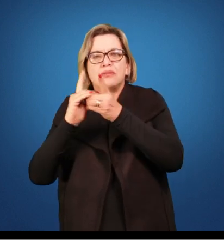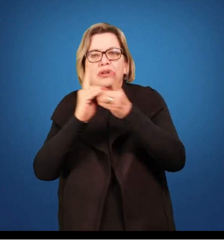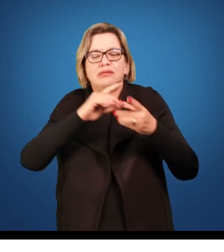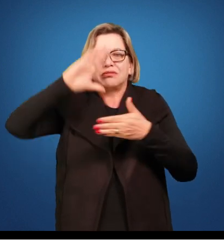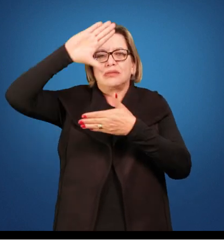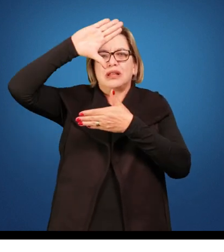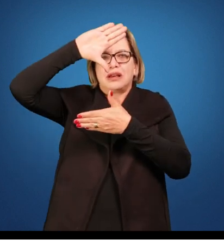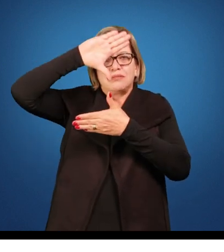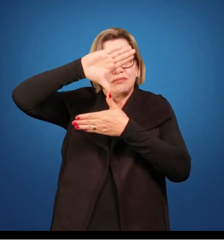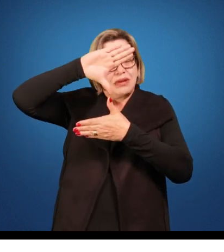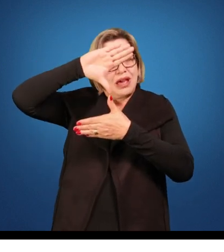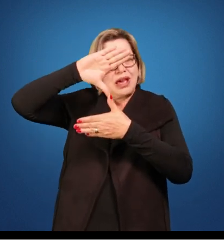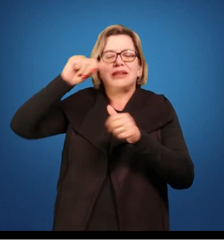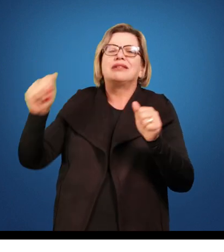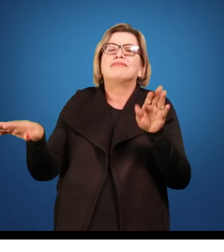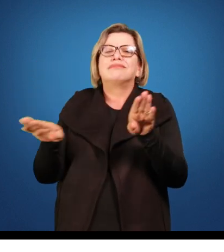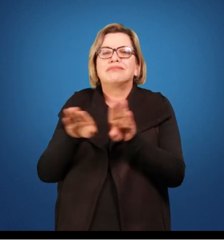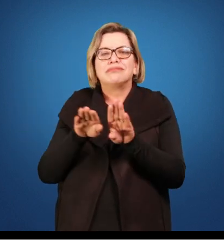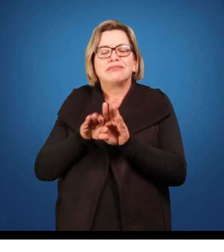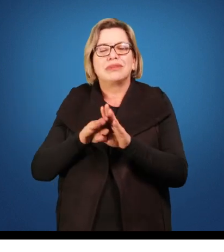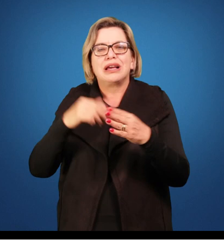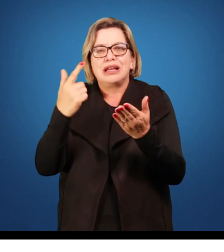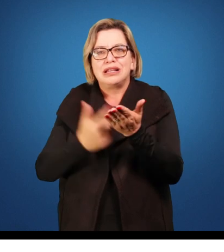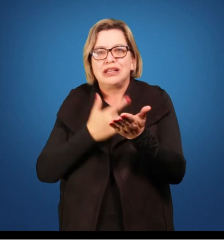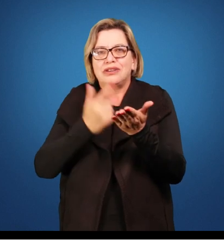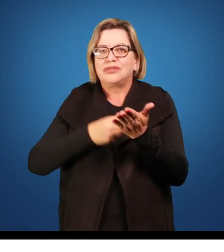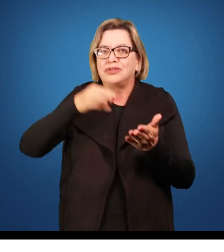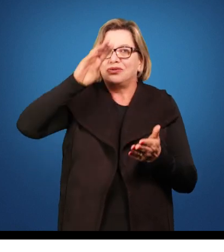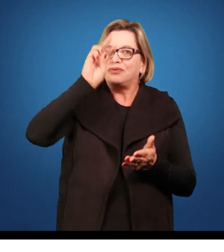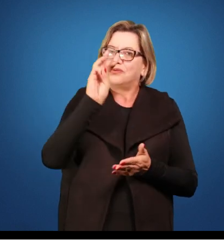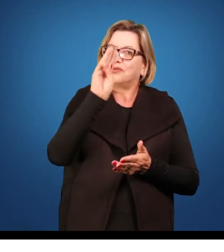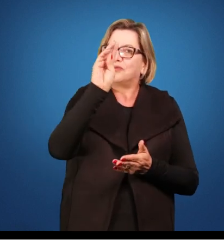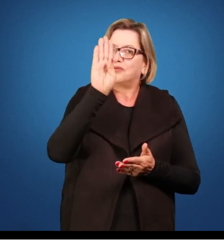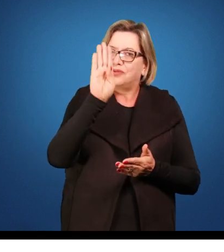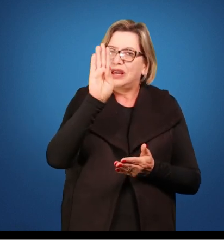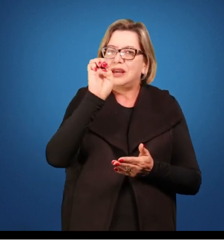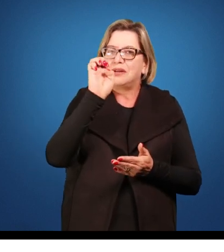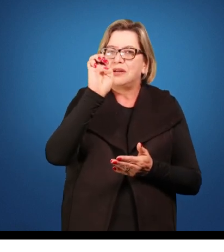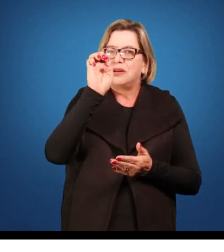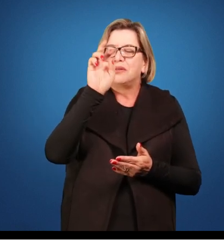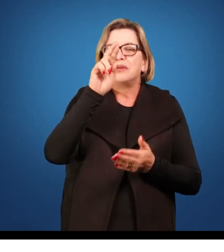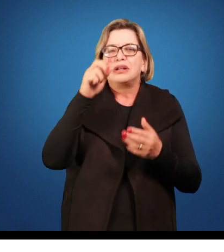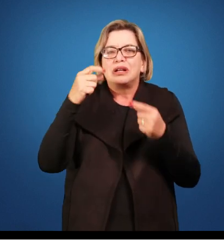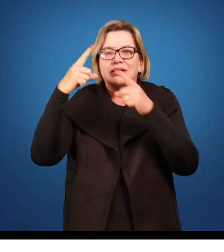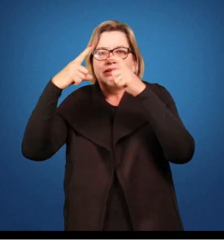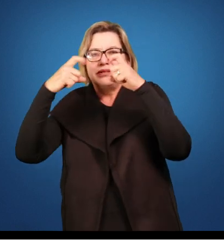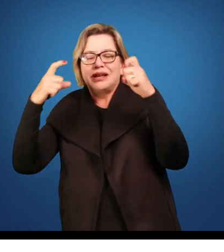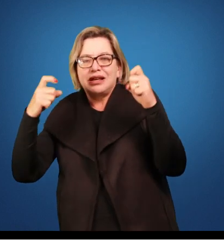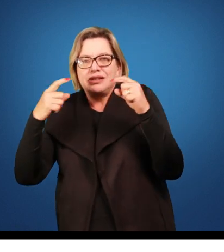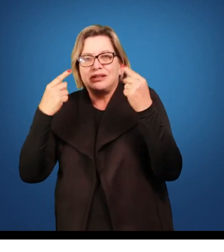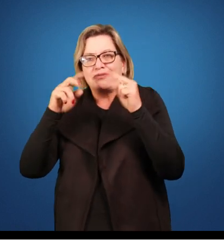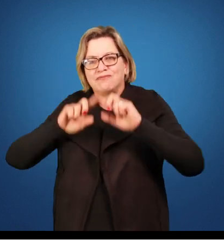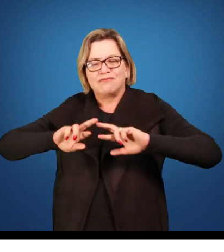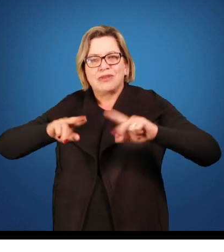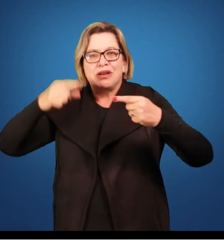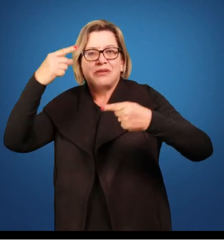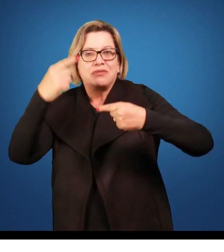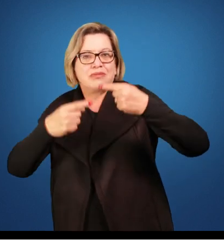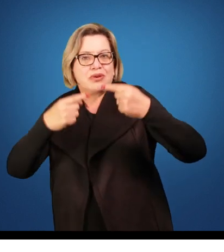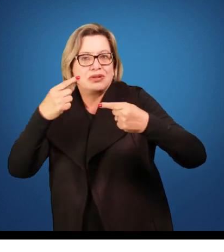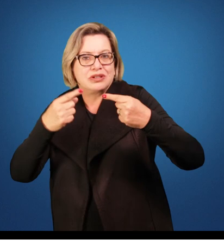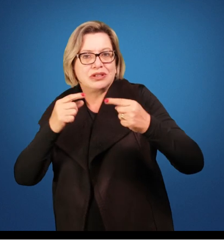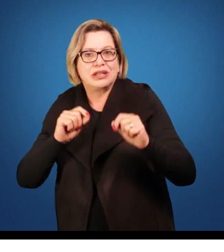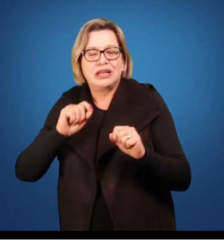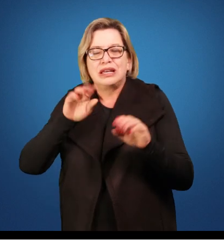Max Weber, Ciência e Política, Duas Vocações. E chegaremos no século XX, com